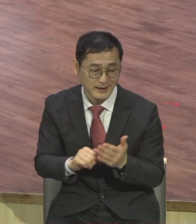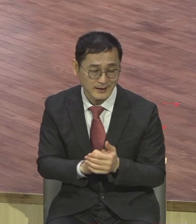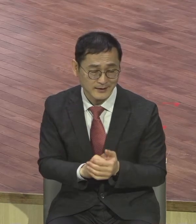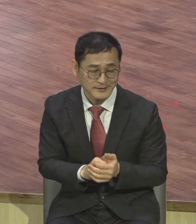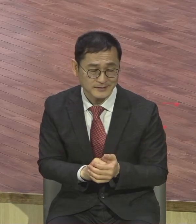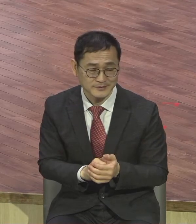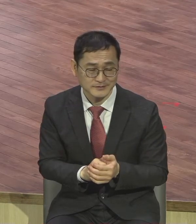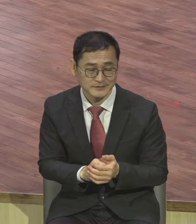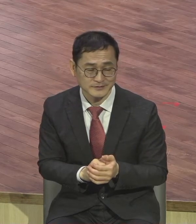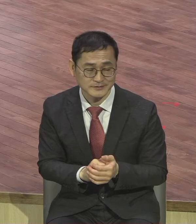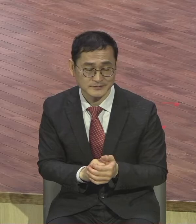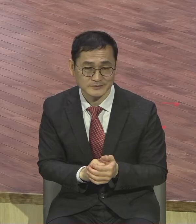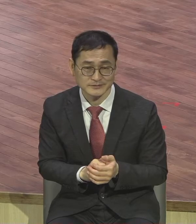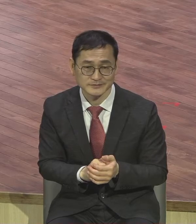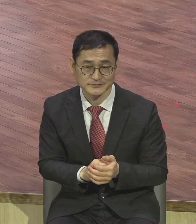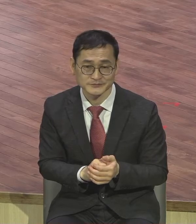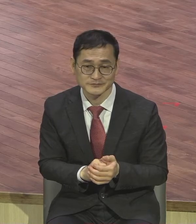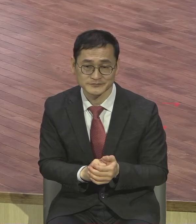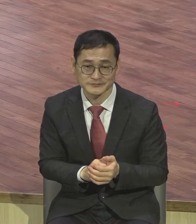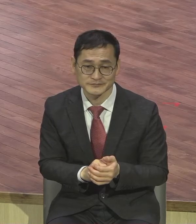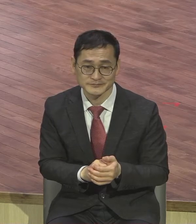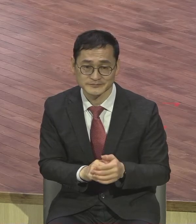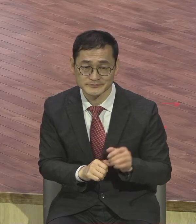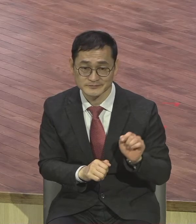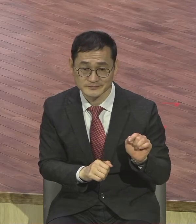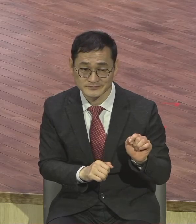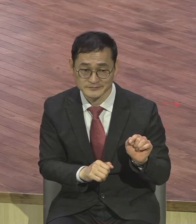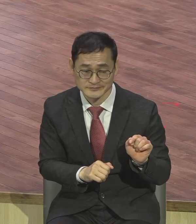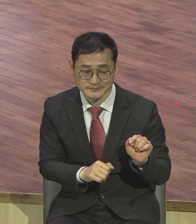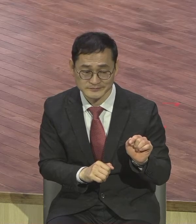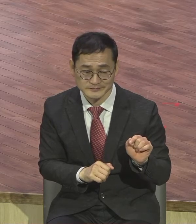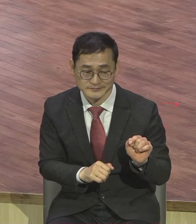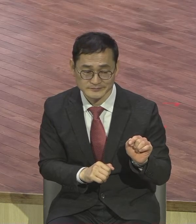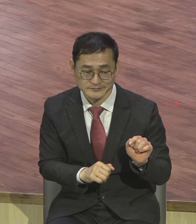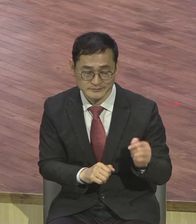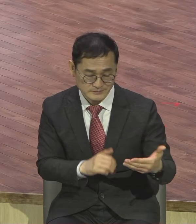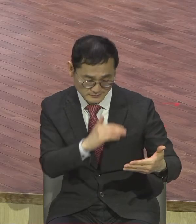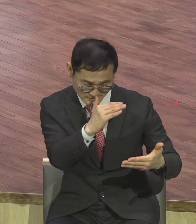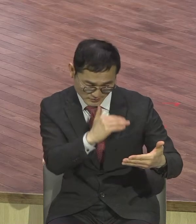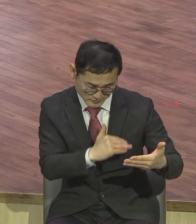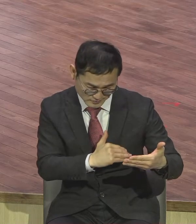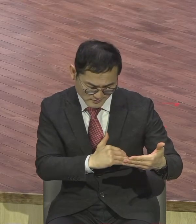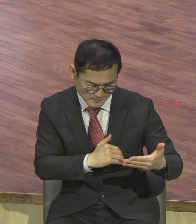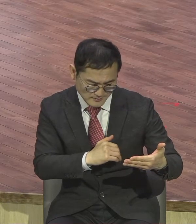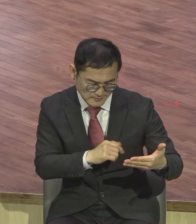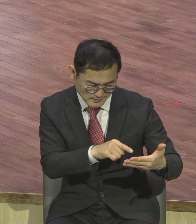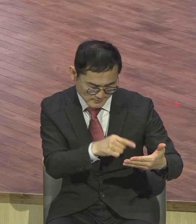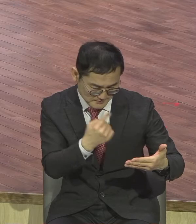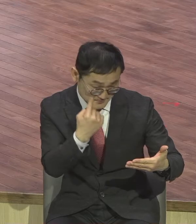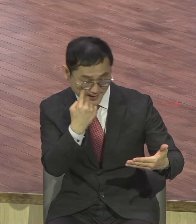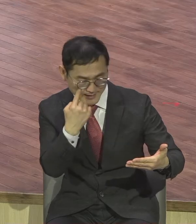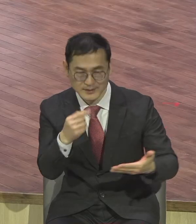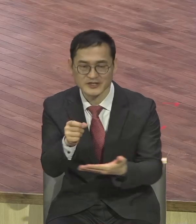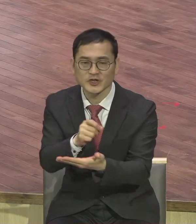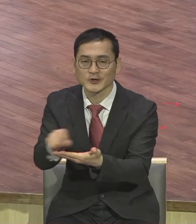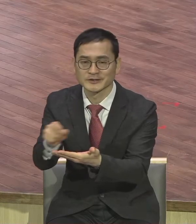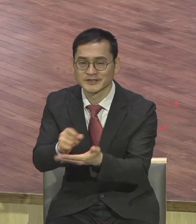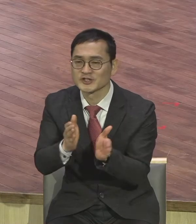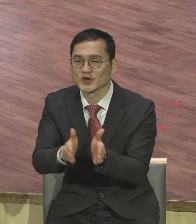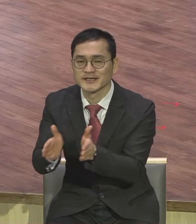해서 코팅을 해 장세기 정리 내가 그 다음 쭉 66군 다 내가 정리